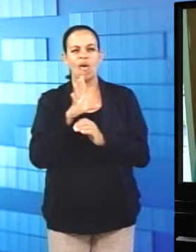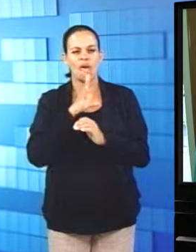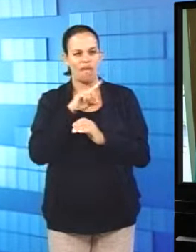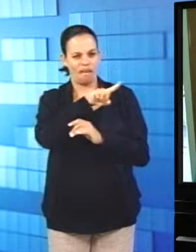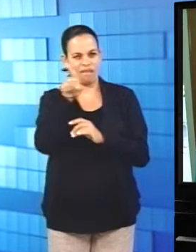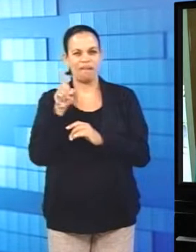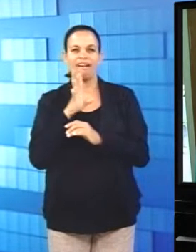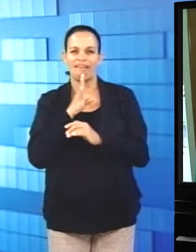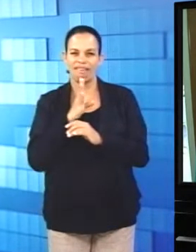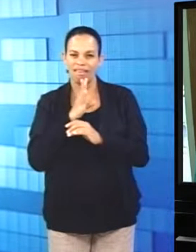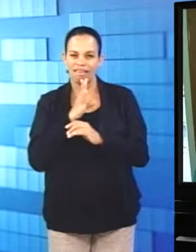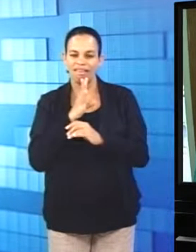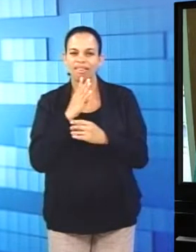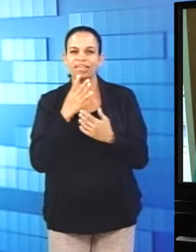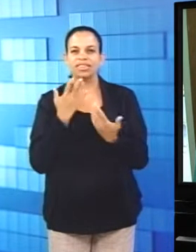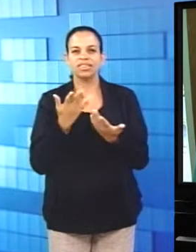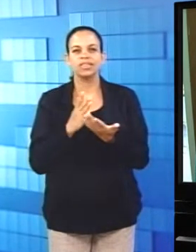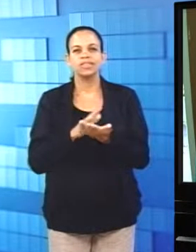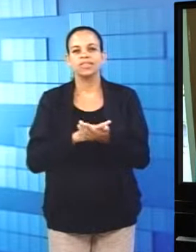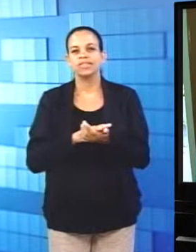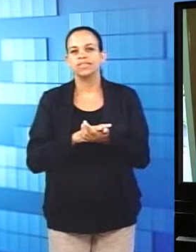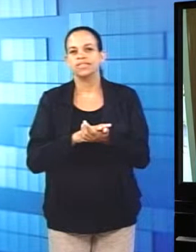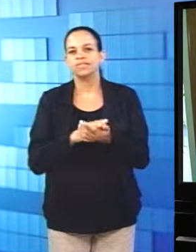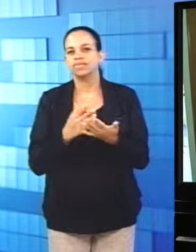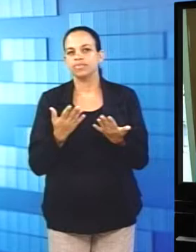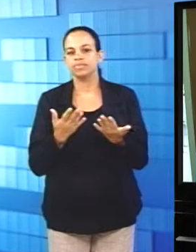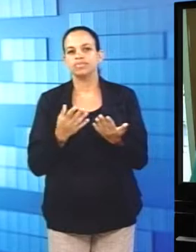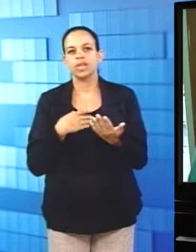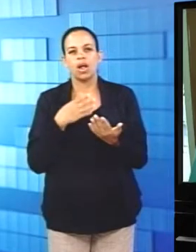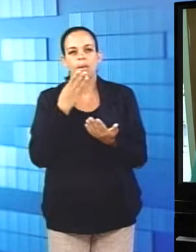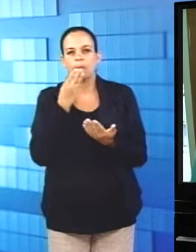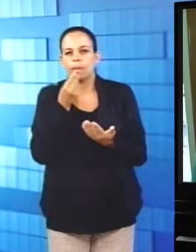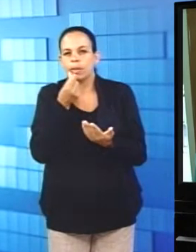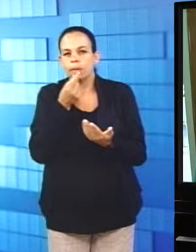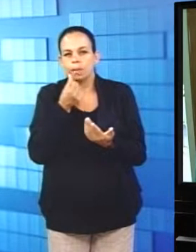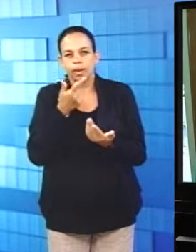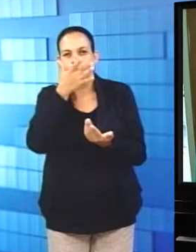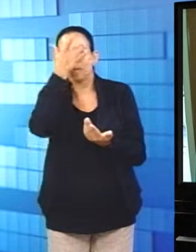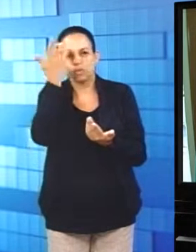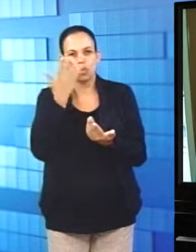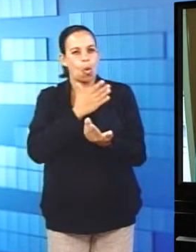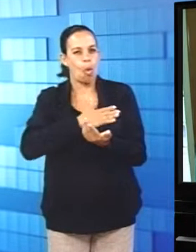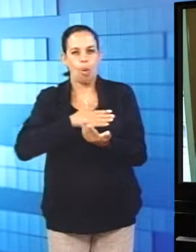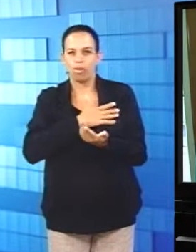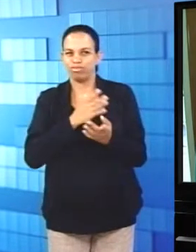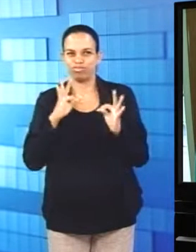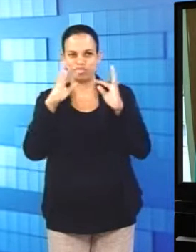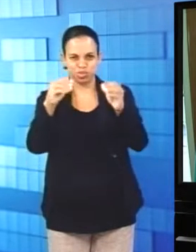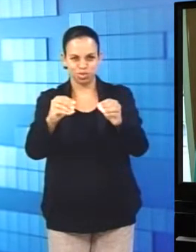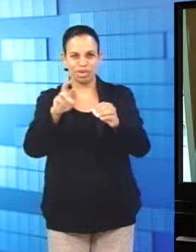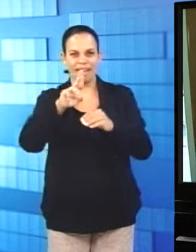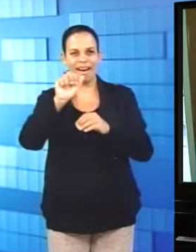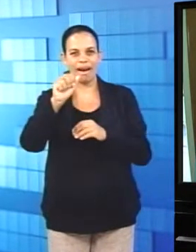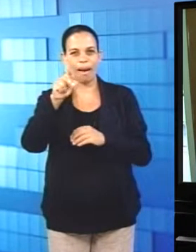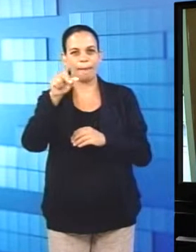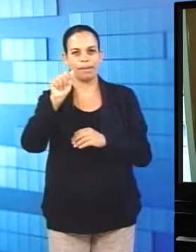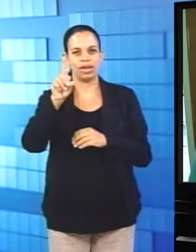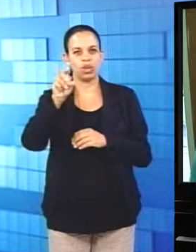bem conhecido. E do gosto de todo mundo, todo mundo gosta de uma rapadura.